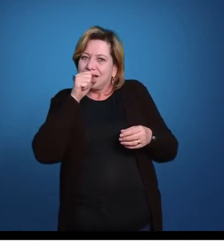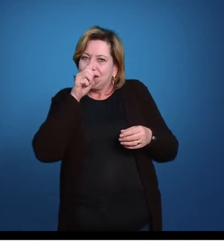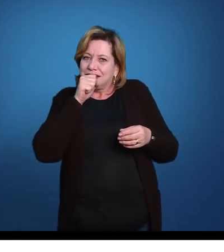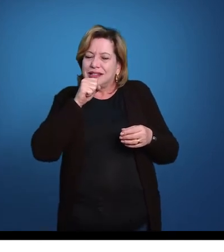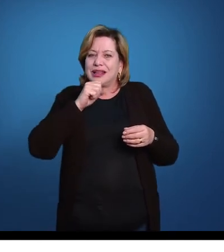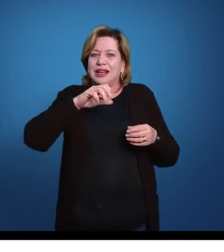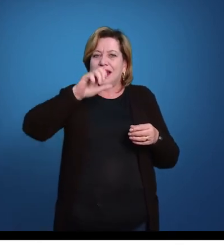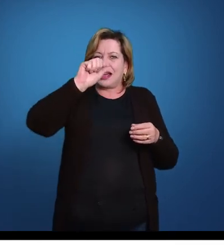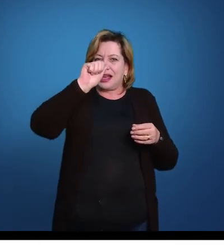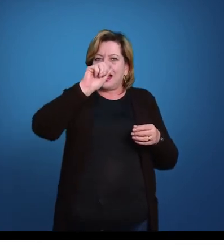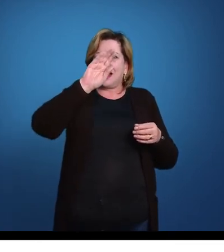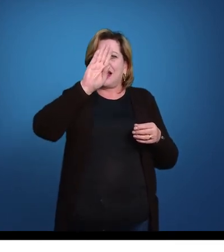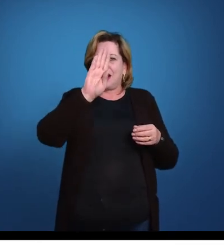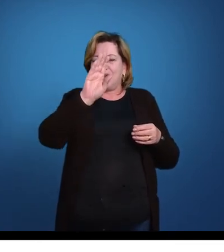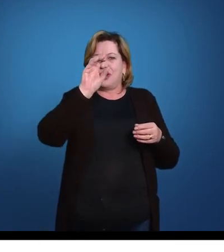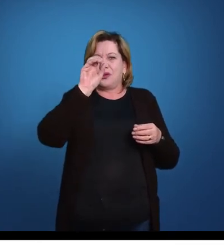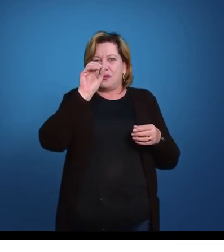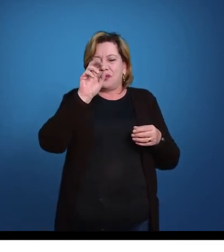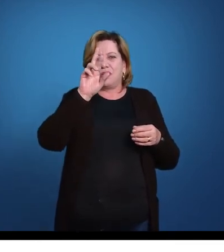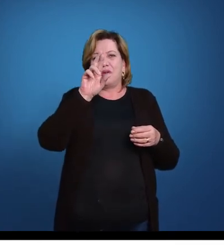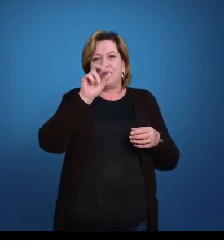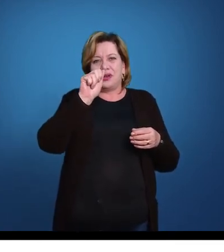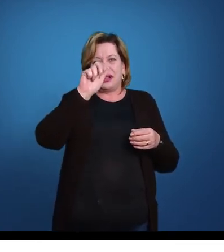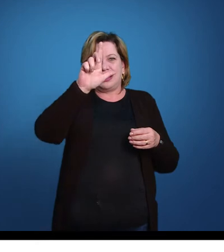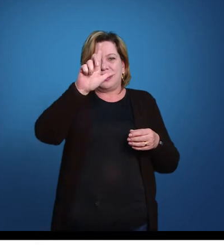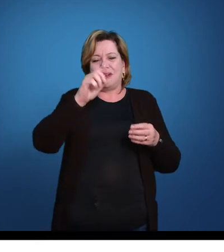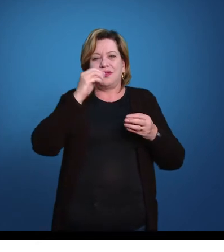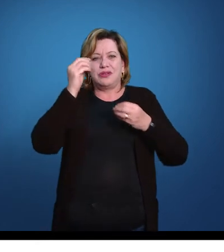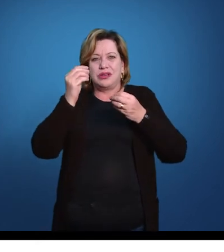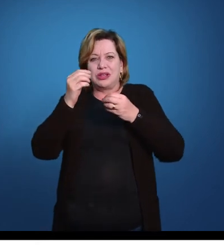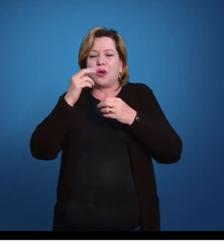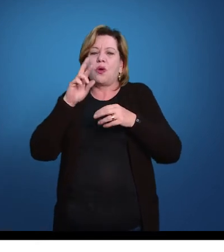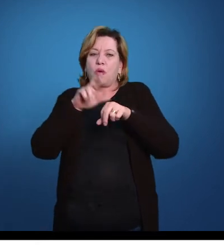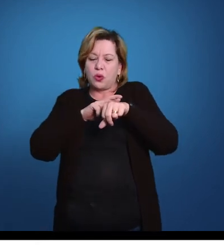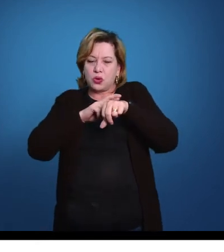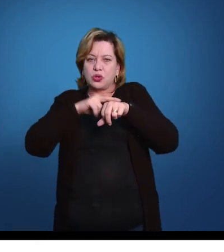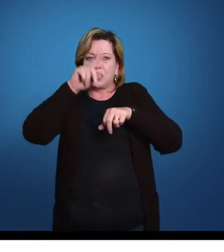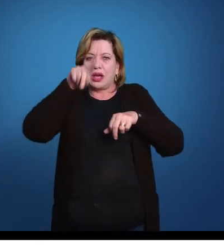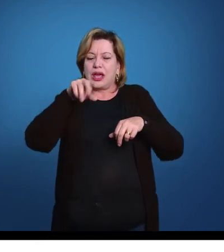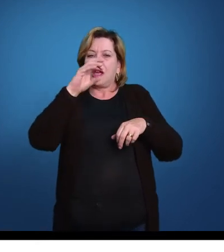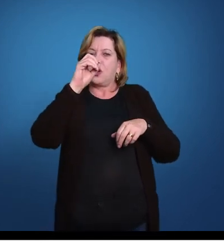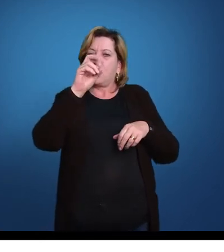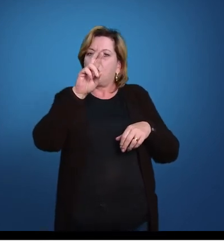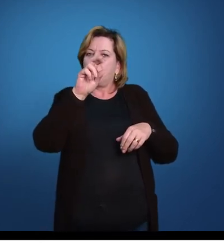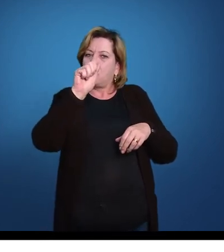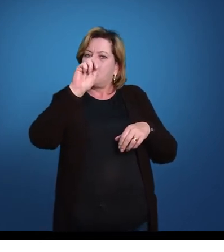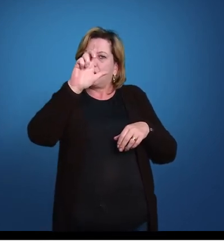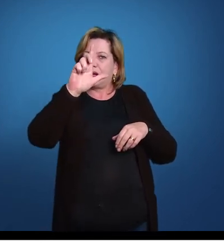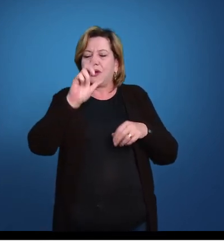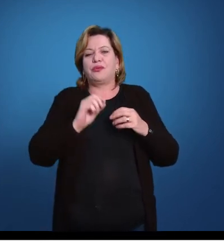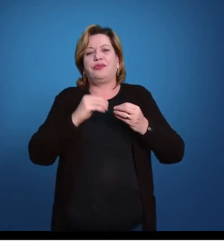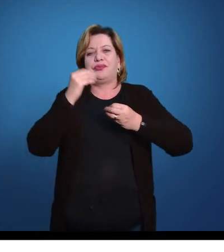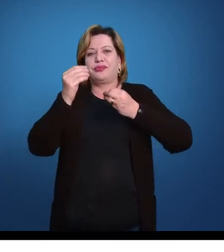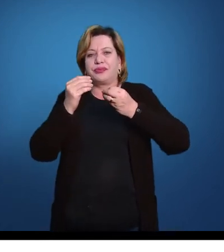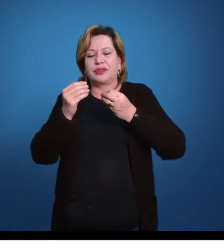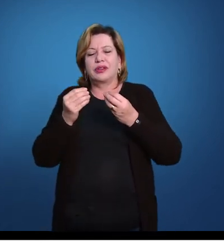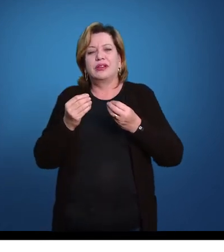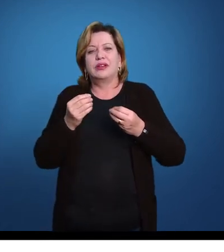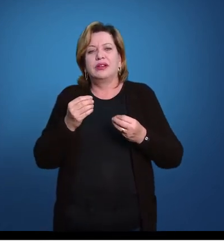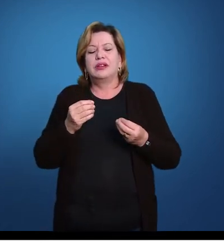desse animal, em roxo, eu tenho a região oral, eu tenho aqui a boca, tem a região oral aqui desse animal, e aqui essas